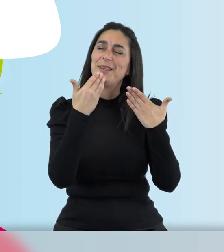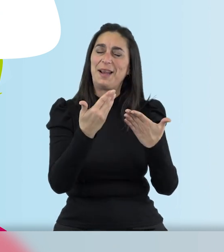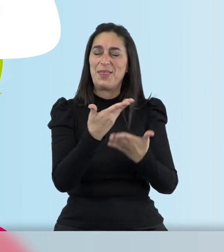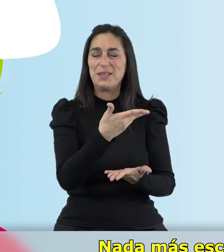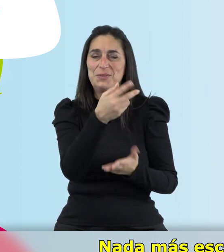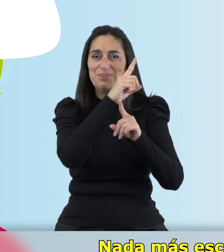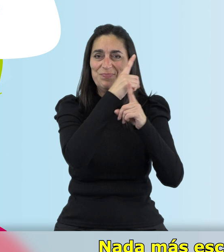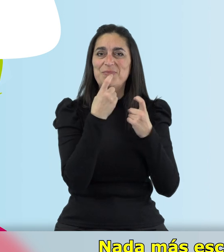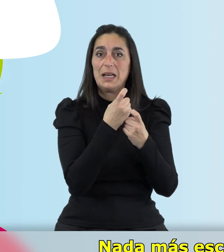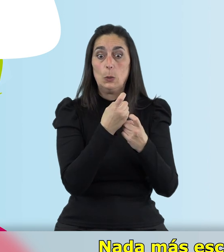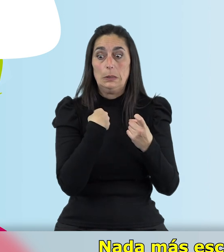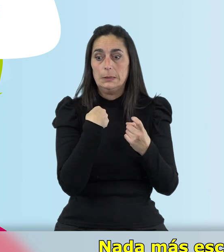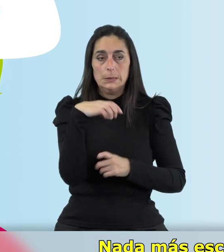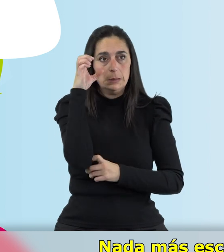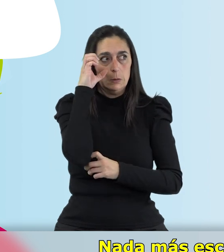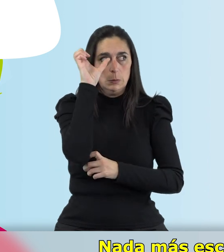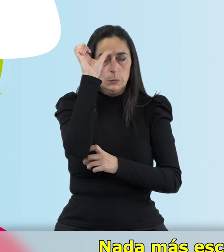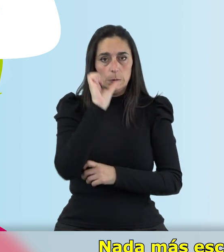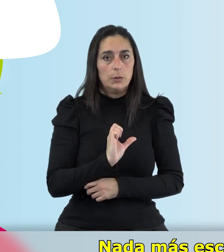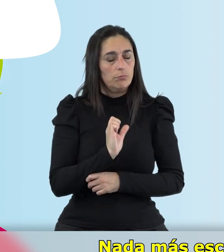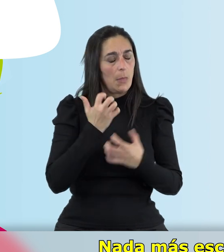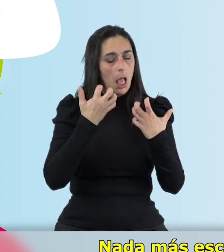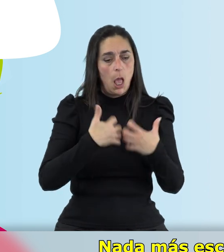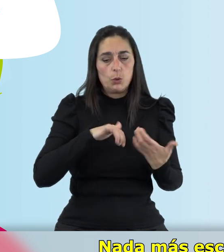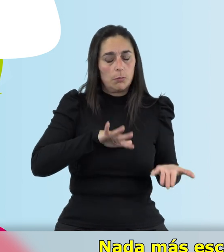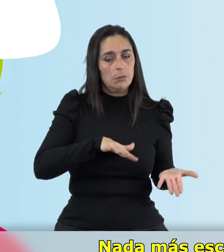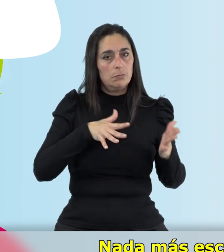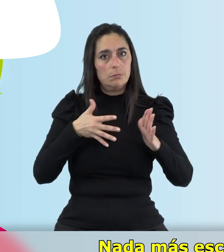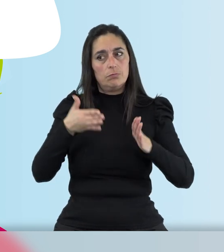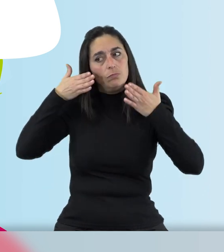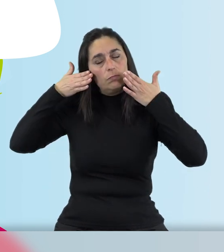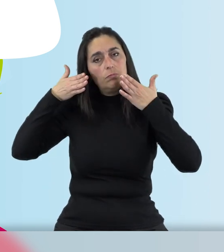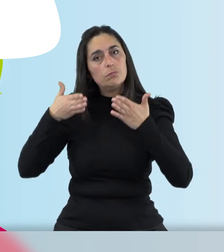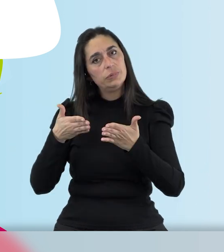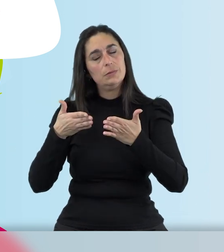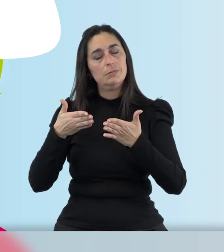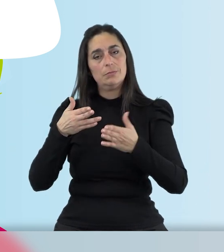Pilar, por tu pregunta. Nada más escucharla nos hemos puesto a trabajar en ello.